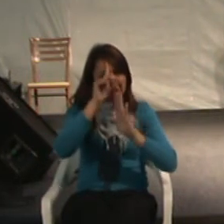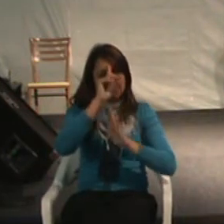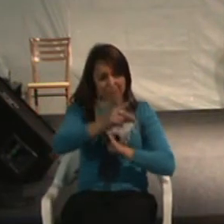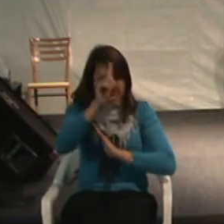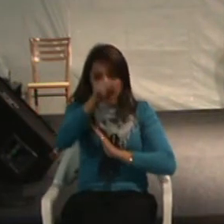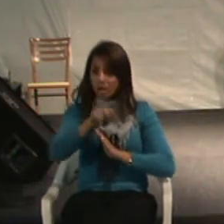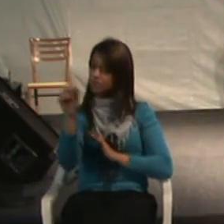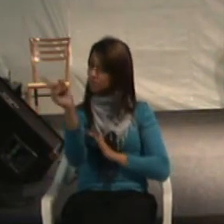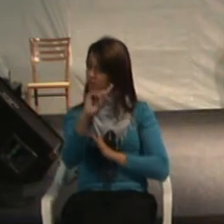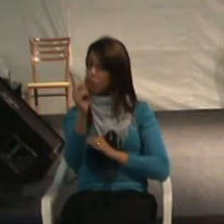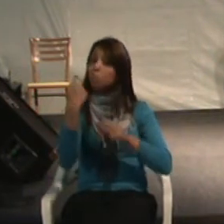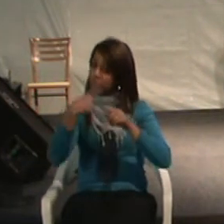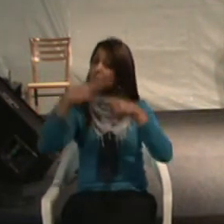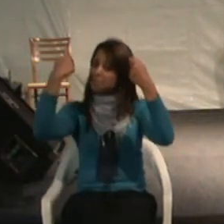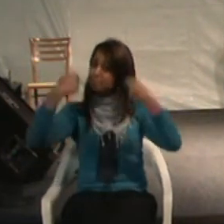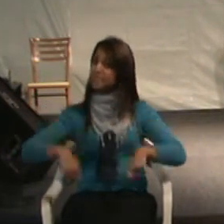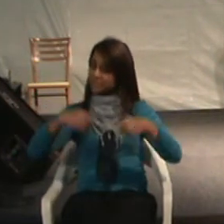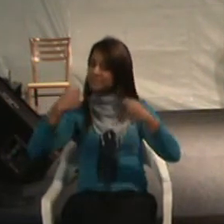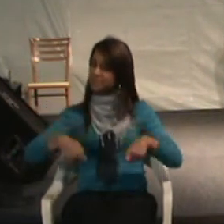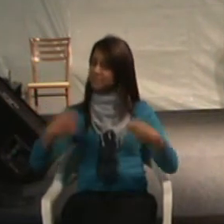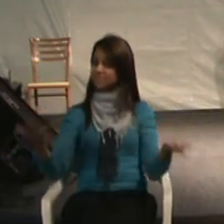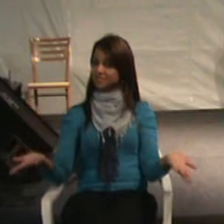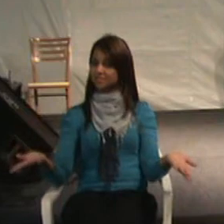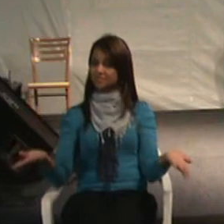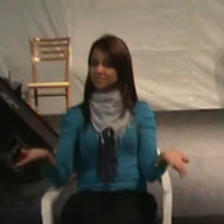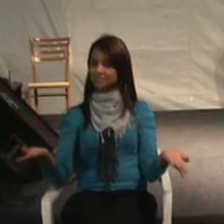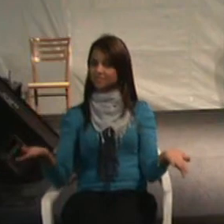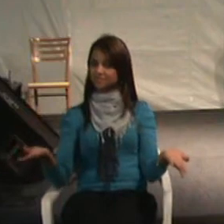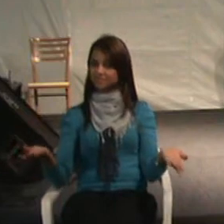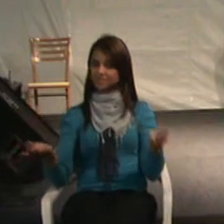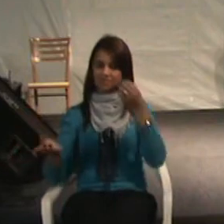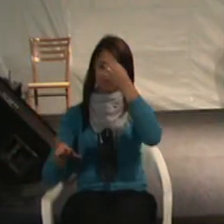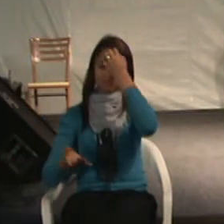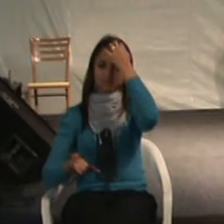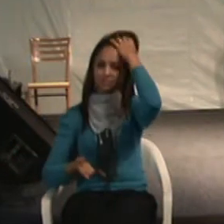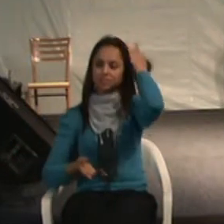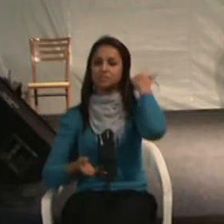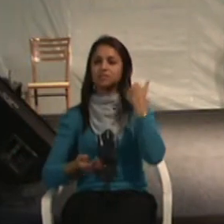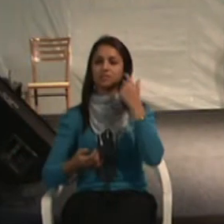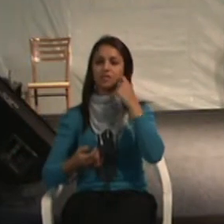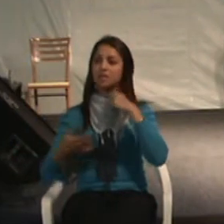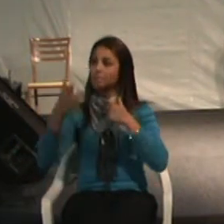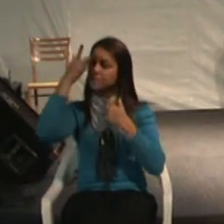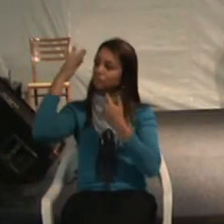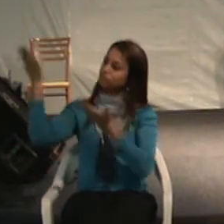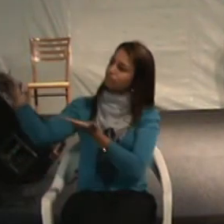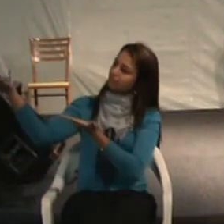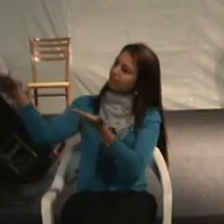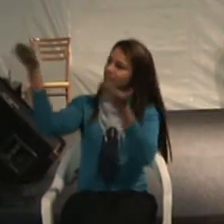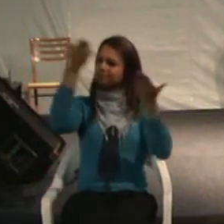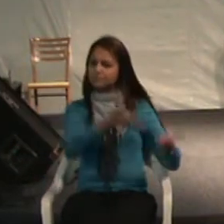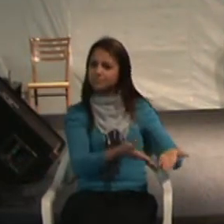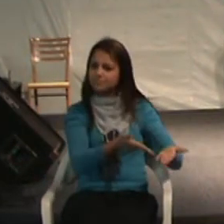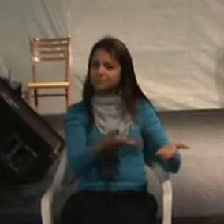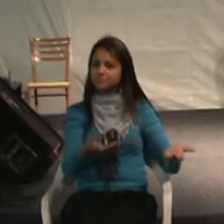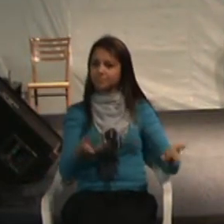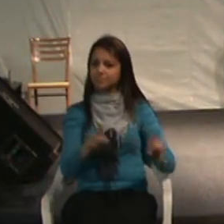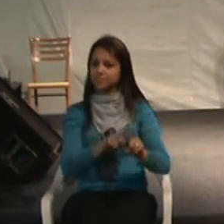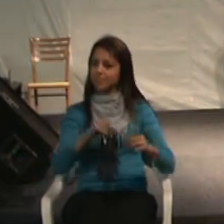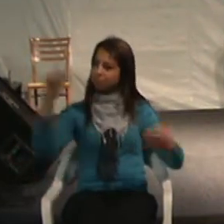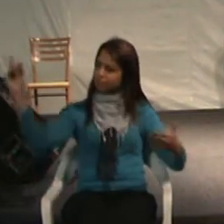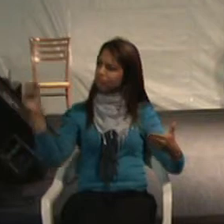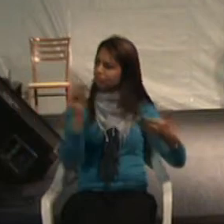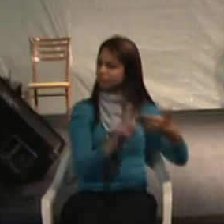porque existe uma necessidade incrível de trazer esse pessoal para o